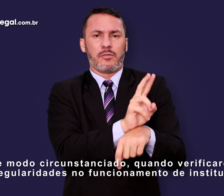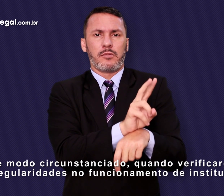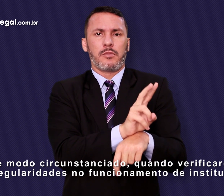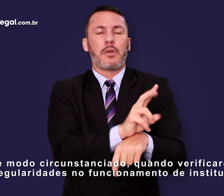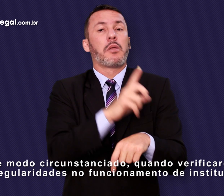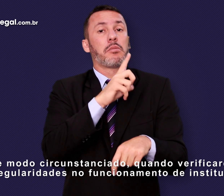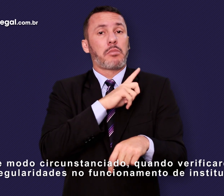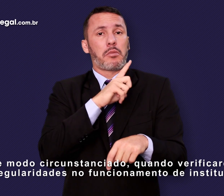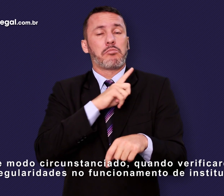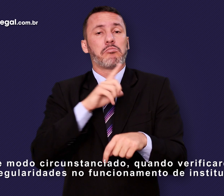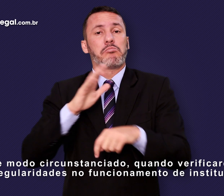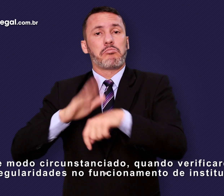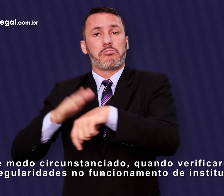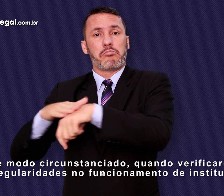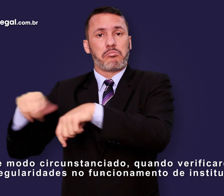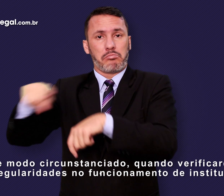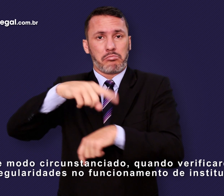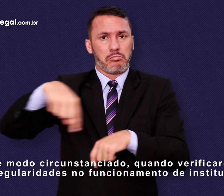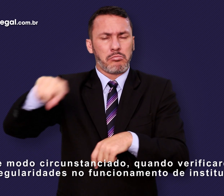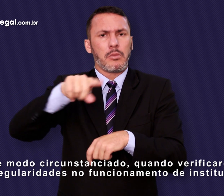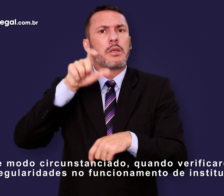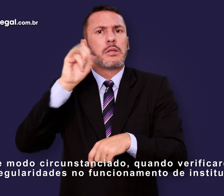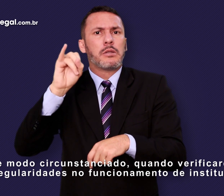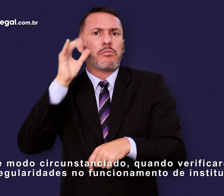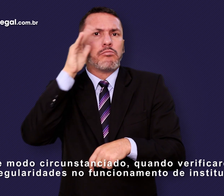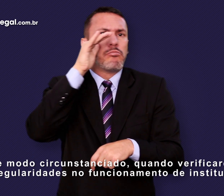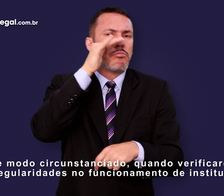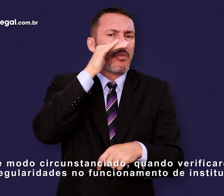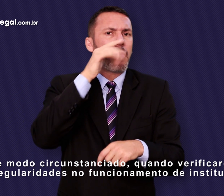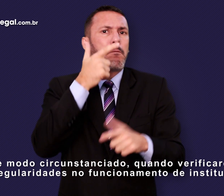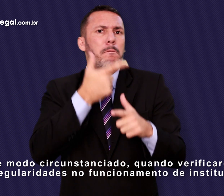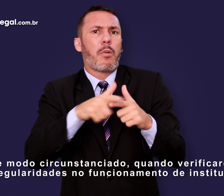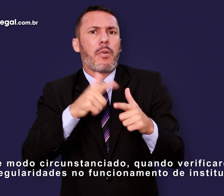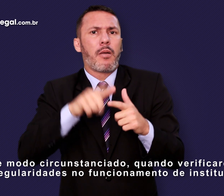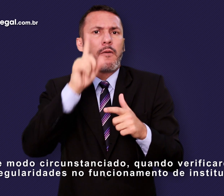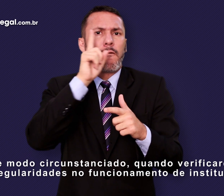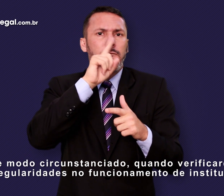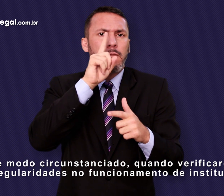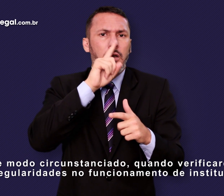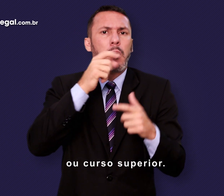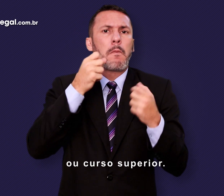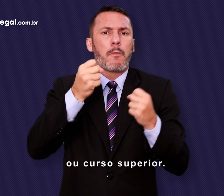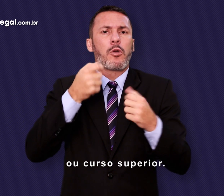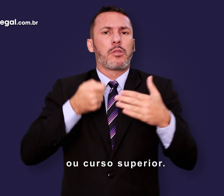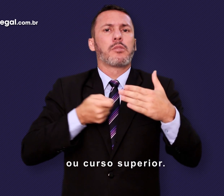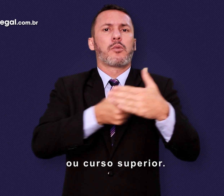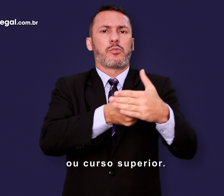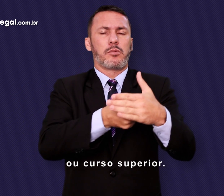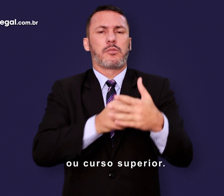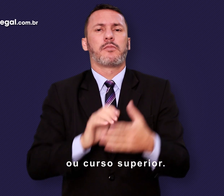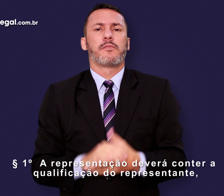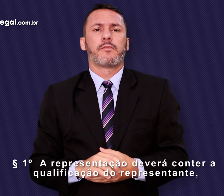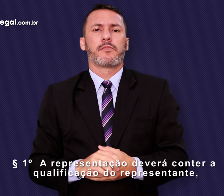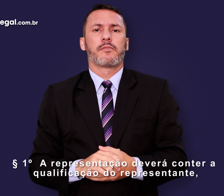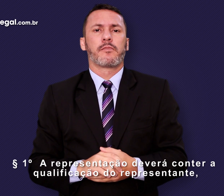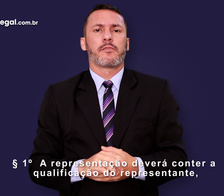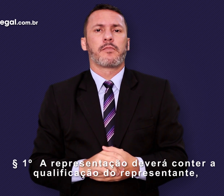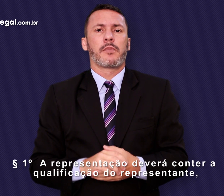modo circunstanciado, quando verificarem irregularidades no funcionamento de instituição ou curso superior. Parágrafo 1º.